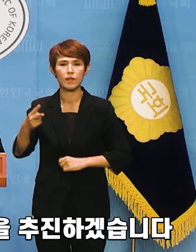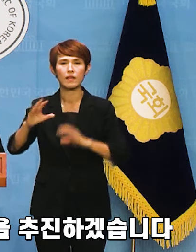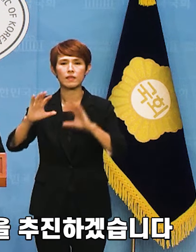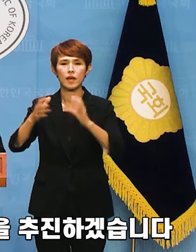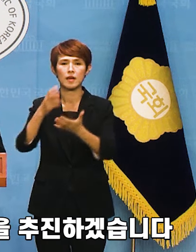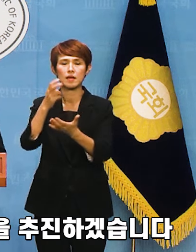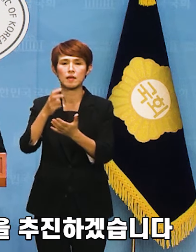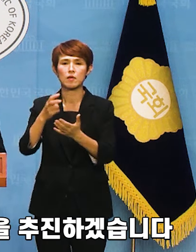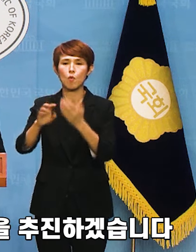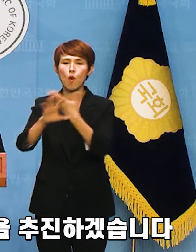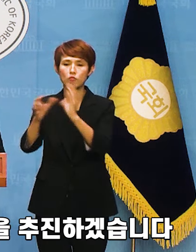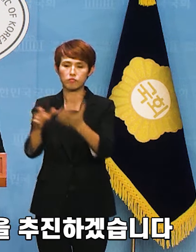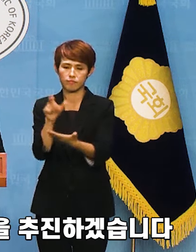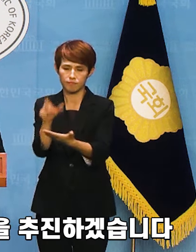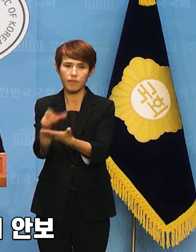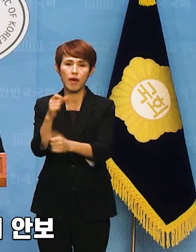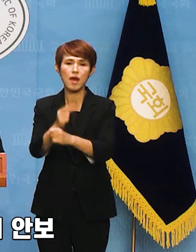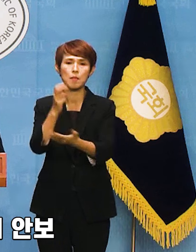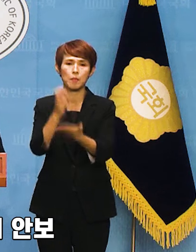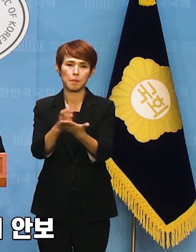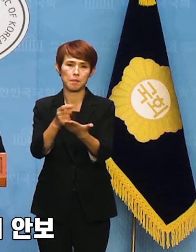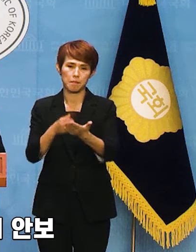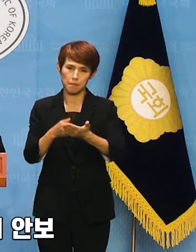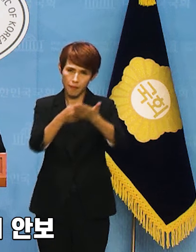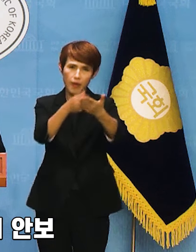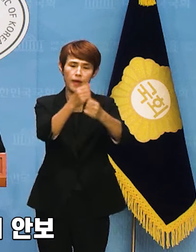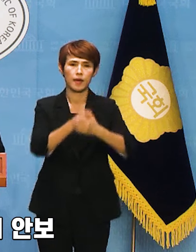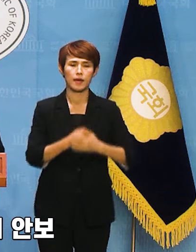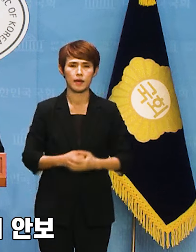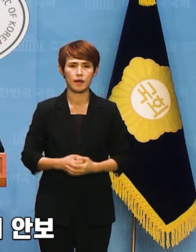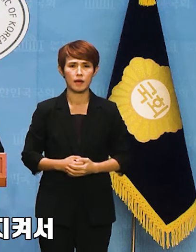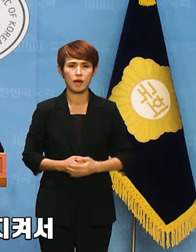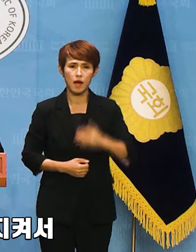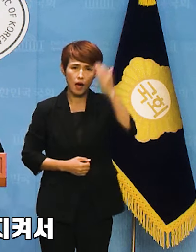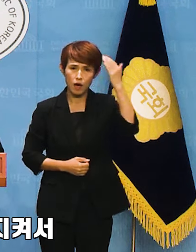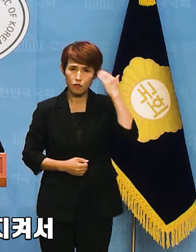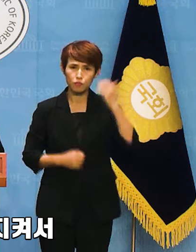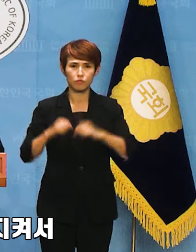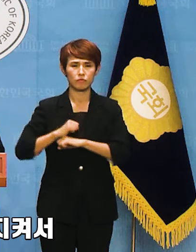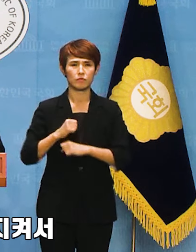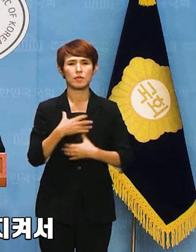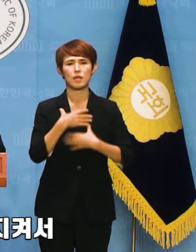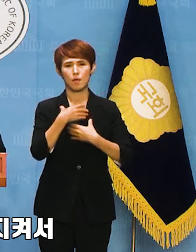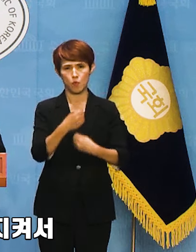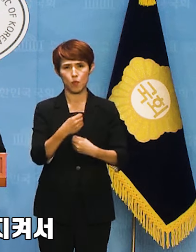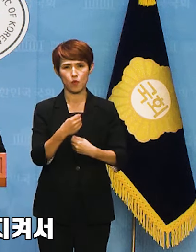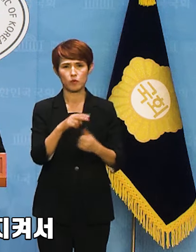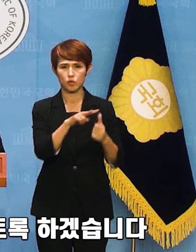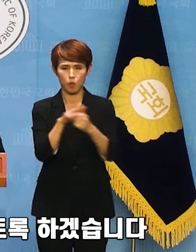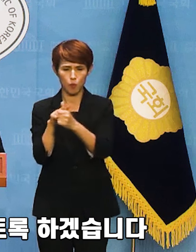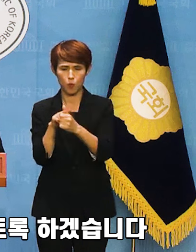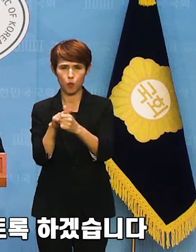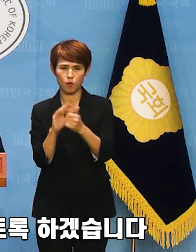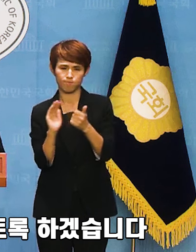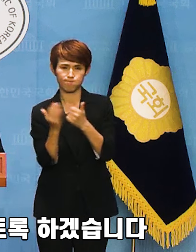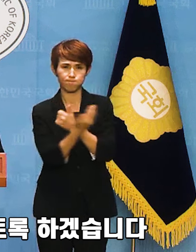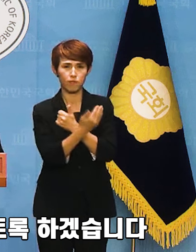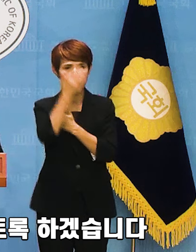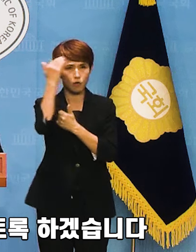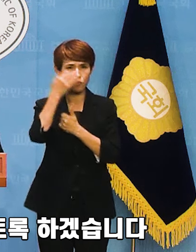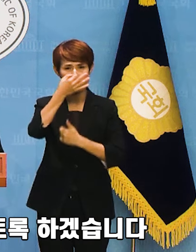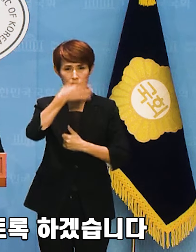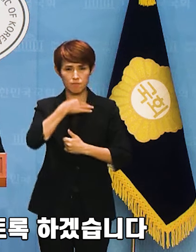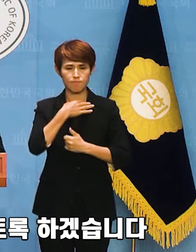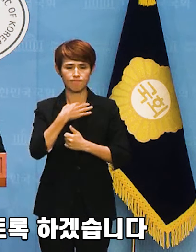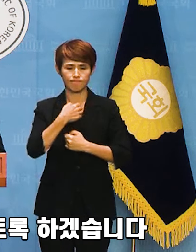입법을 추진하겠습니다. 그래하여 우리의 안보, 우리의 정보를 지켜서 대한민국의 국익을